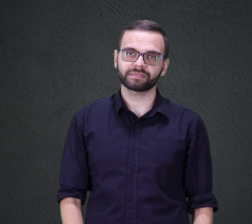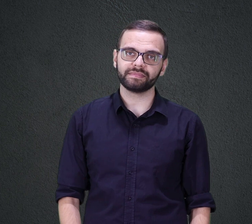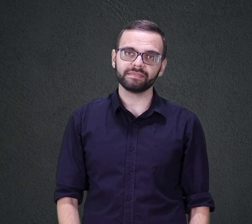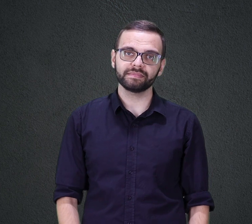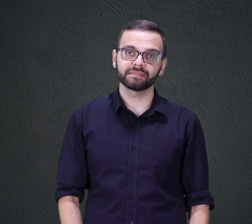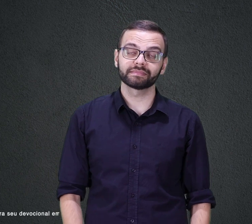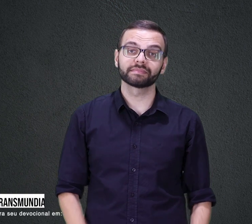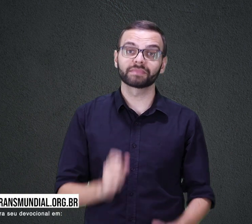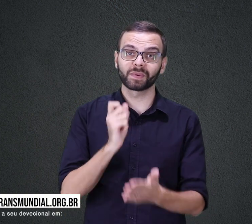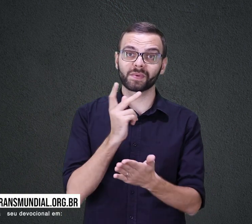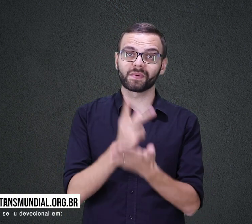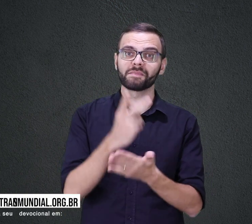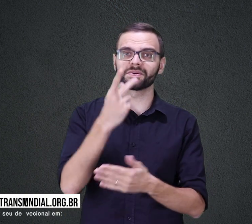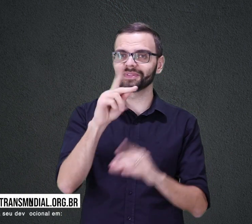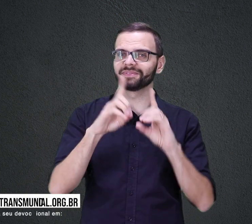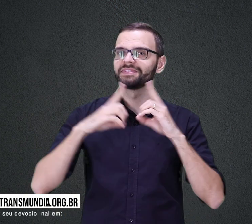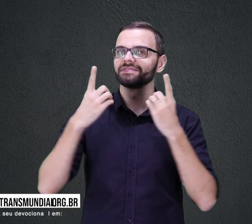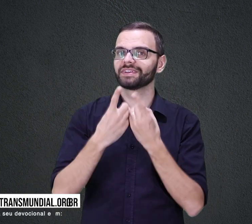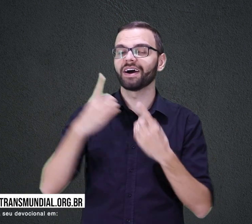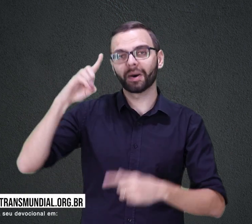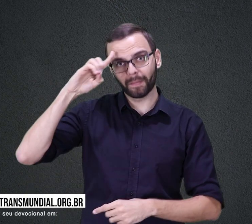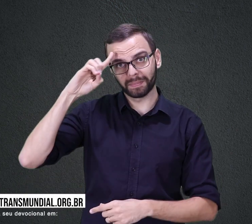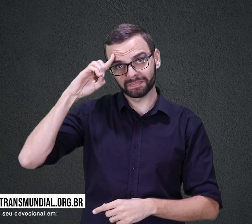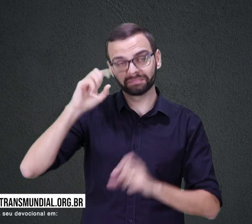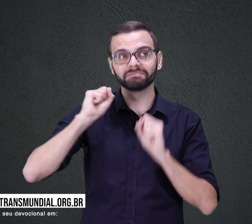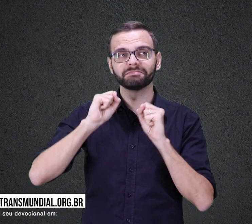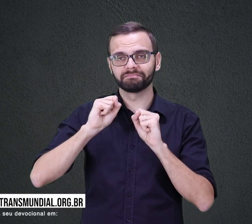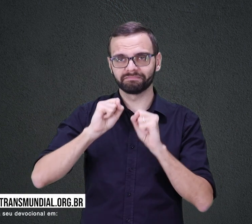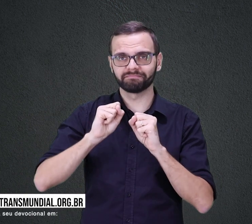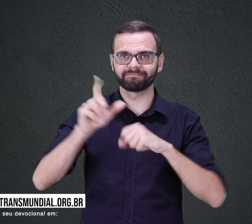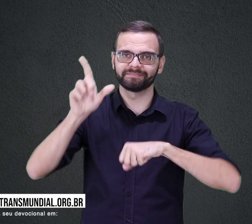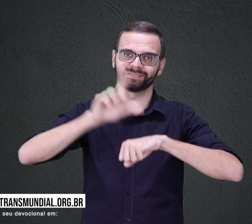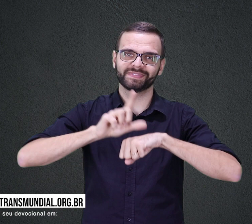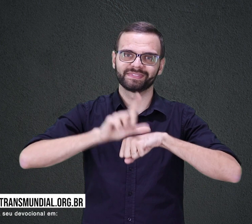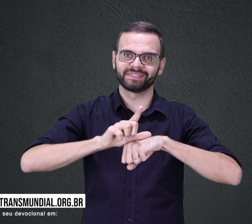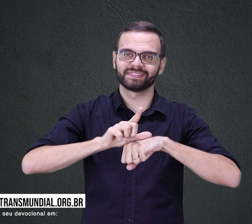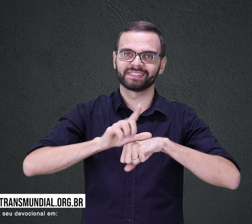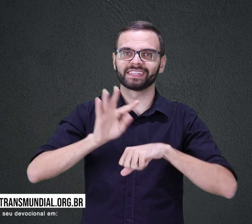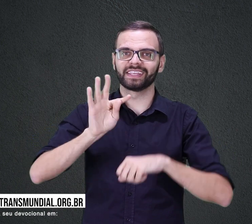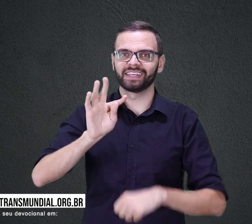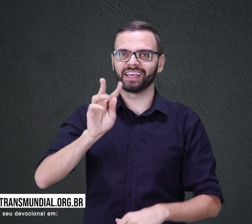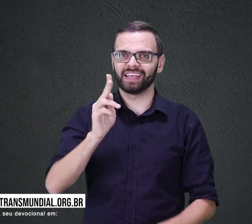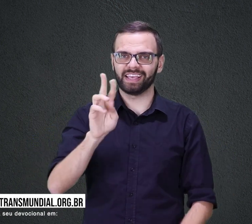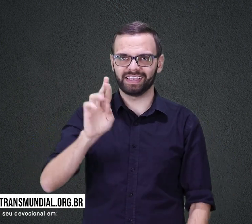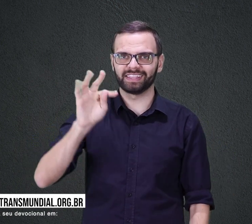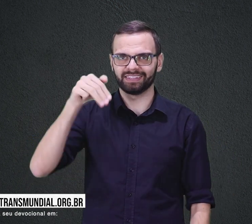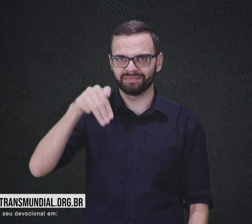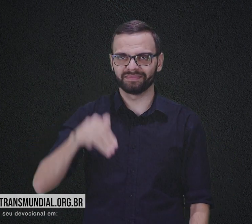ADQUIRA JÁ O SEU DEVOCIONAL DE TODOS OS DIAS ACESSE LOJA.TRANSMUNDIAL.ORG.BR.BR.TRANSMUNDIAL.ORG.BR